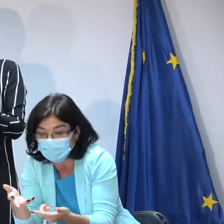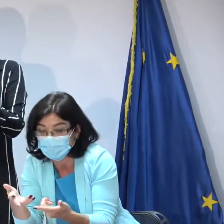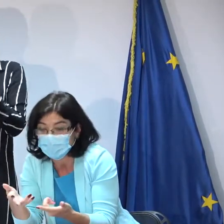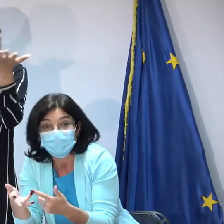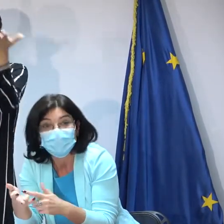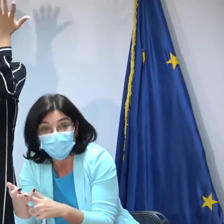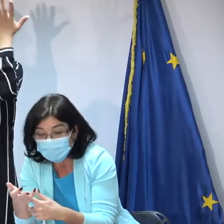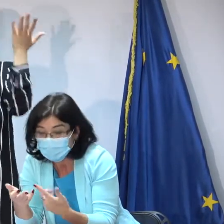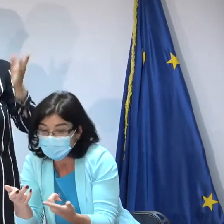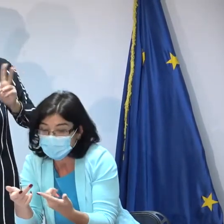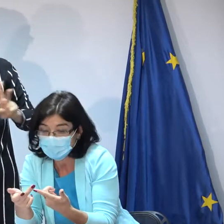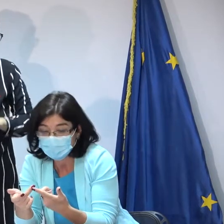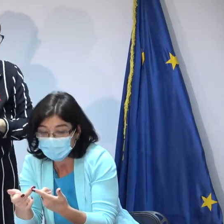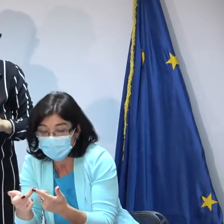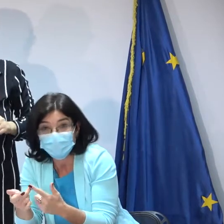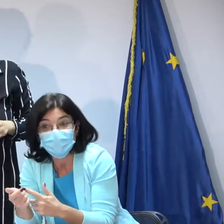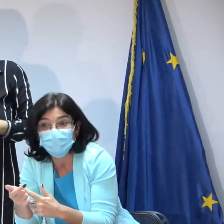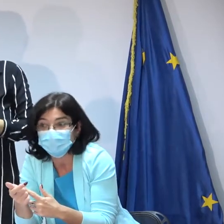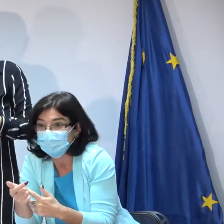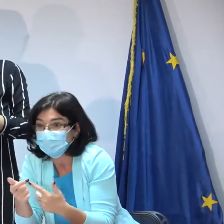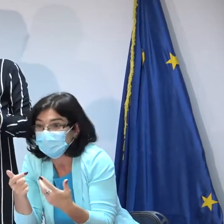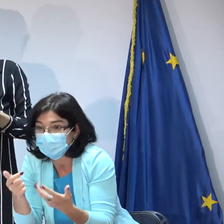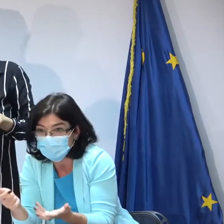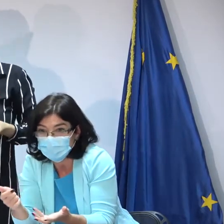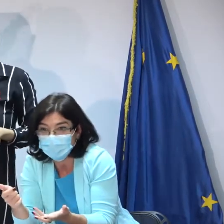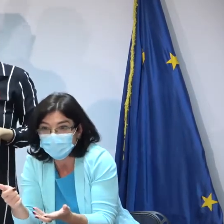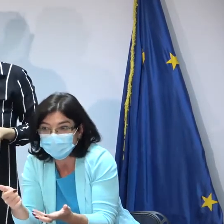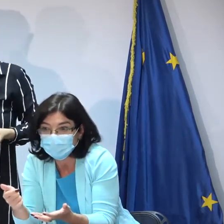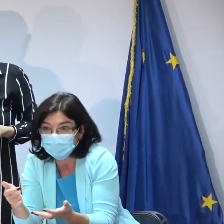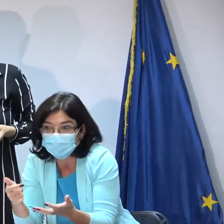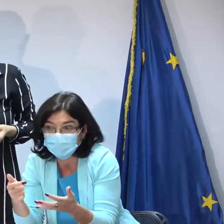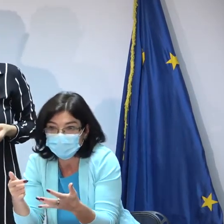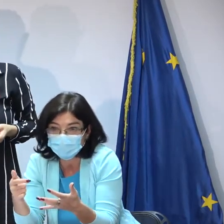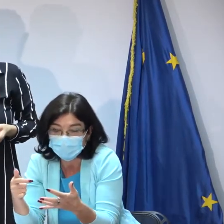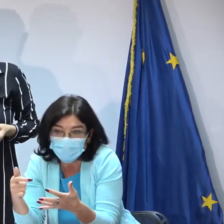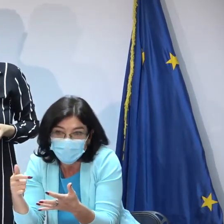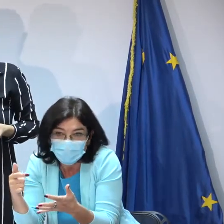lucruri mărețe deci să lucreze ca zilier să beneficieze de toate